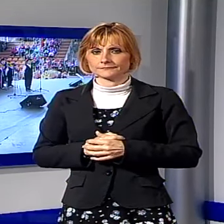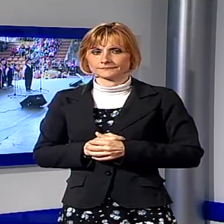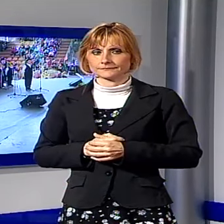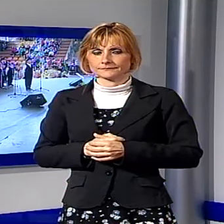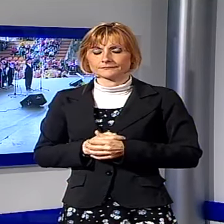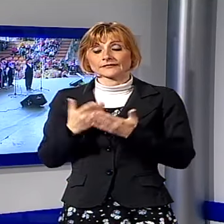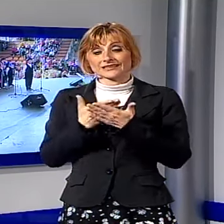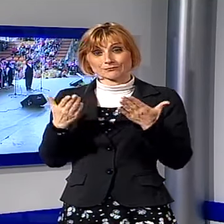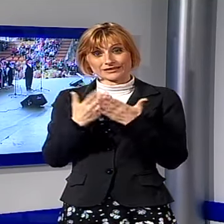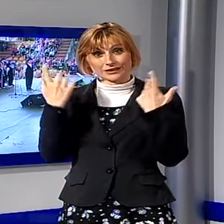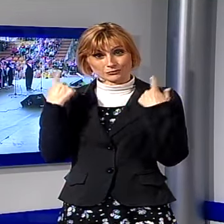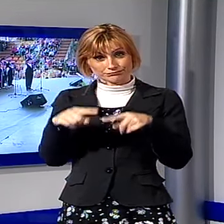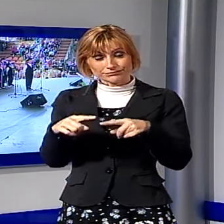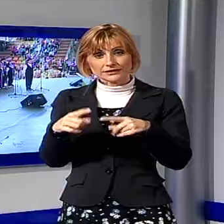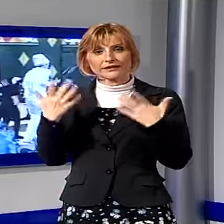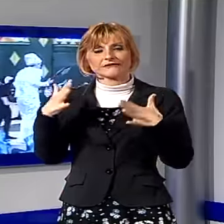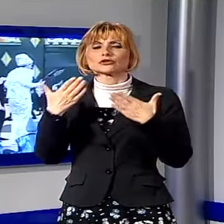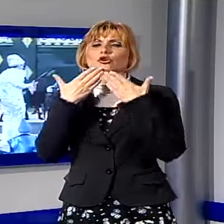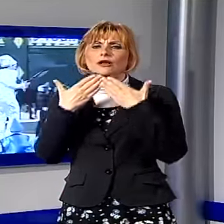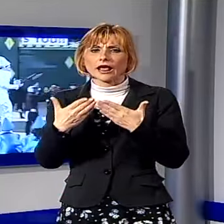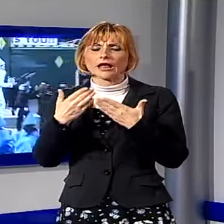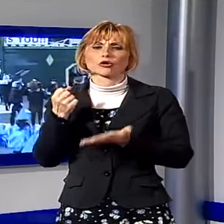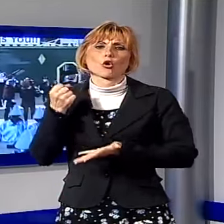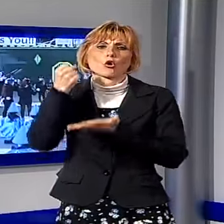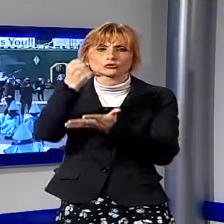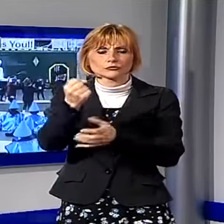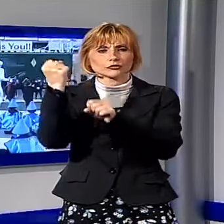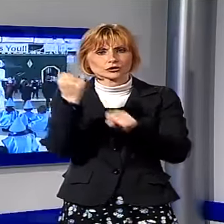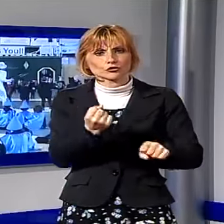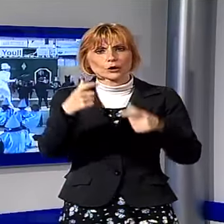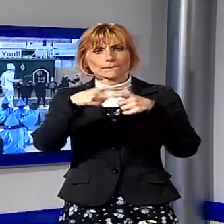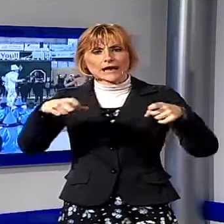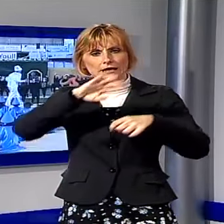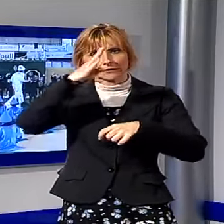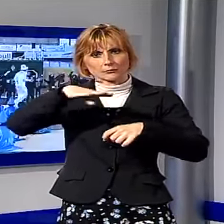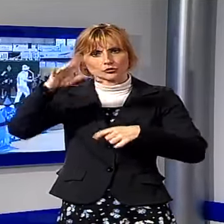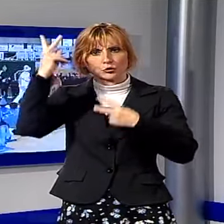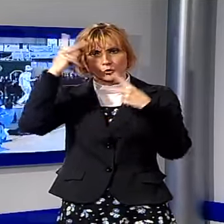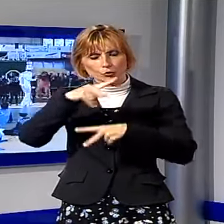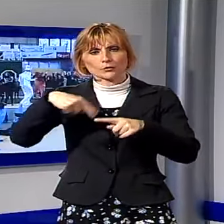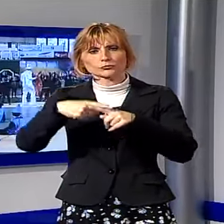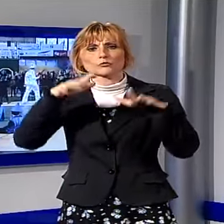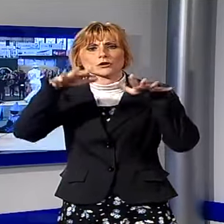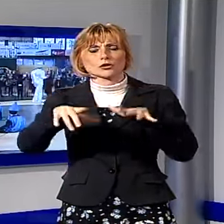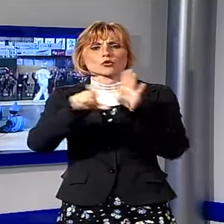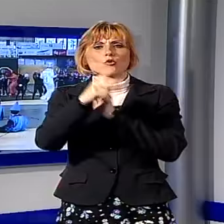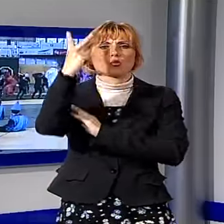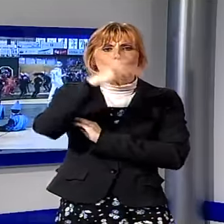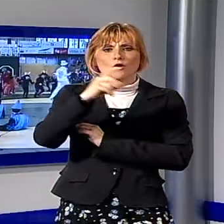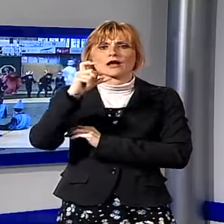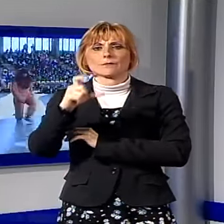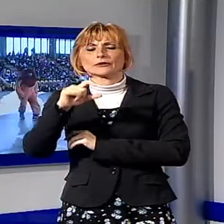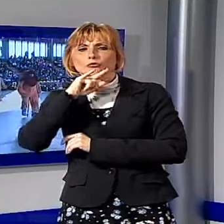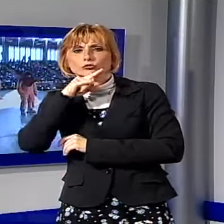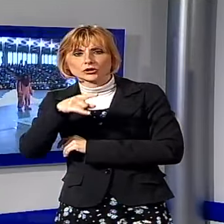Lo spettacolo è stato realizzato con il contributo della Fondazione Banca del Monte di Lucca e il patrocinio dei comuni di Lucca, Capannori e